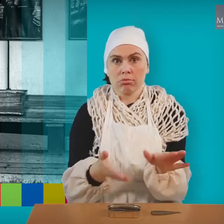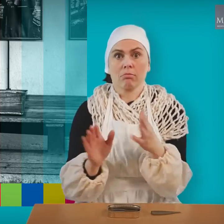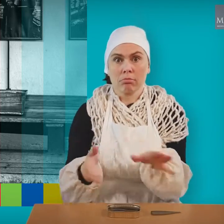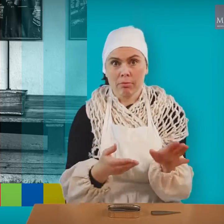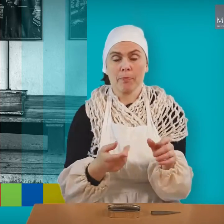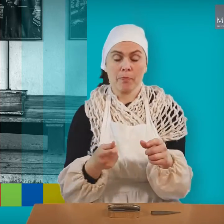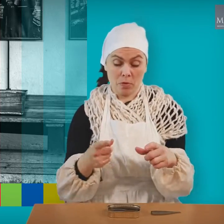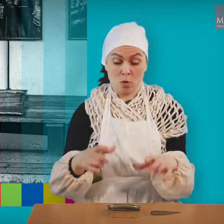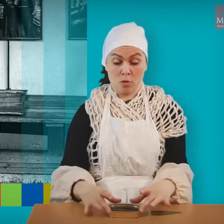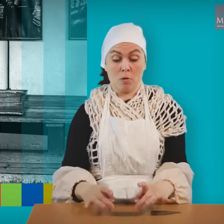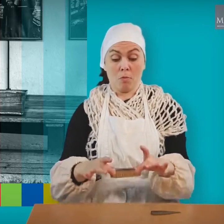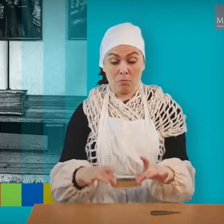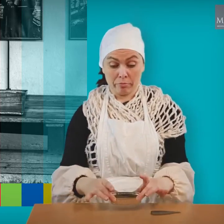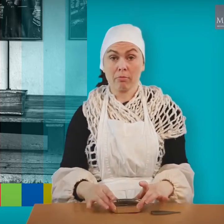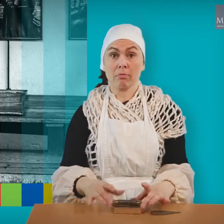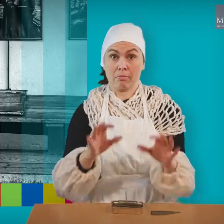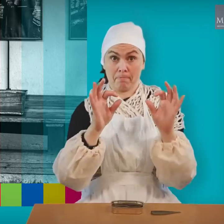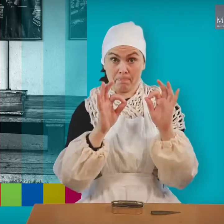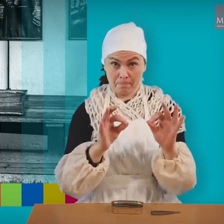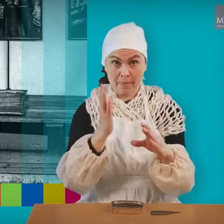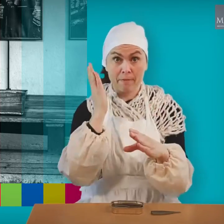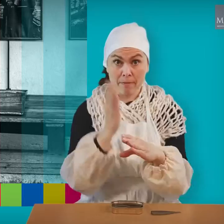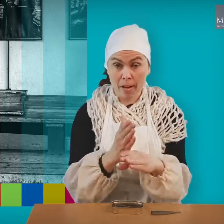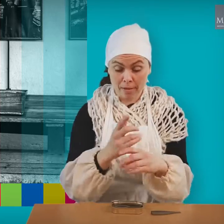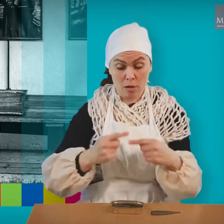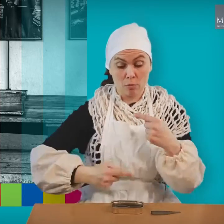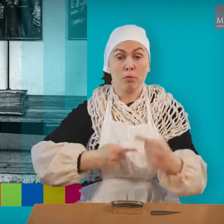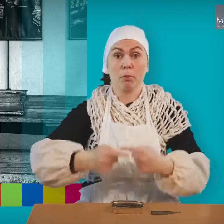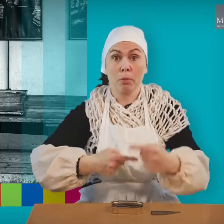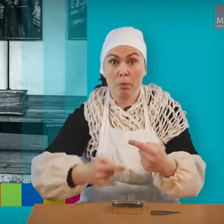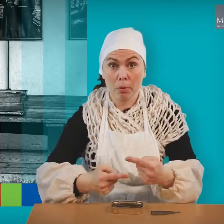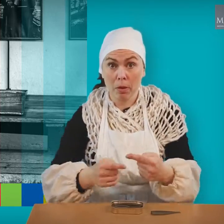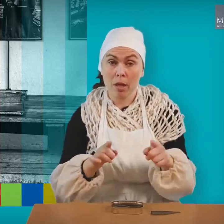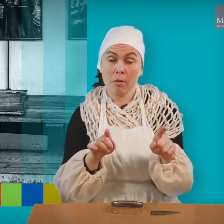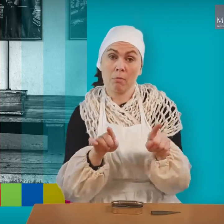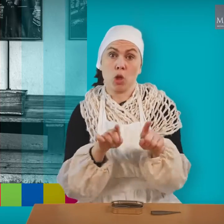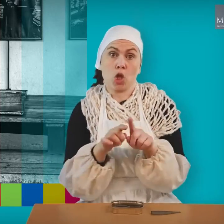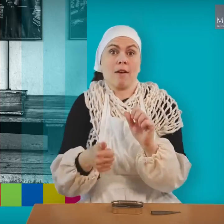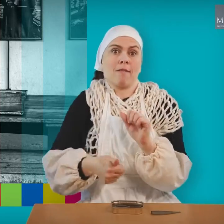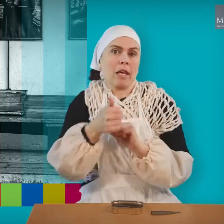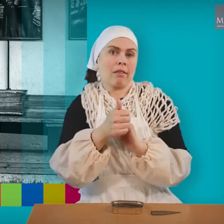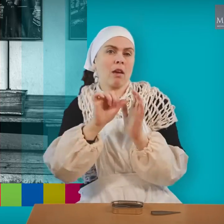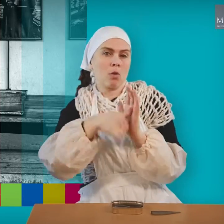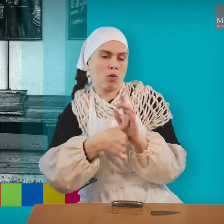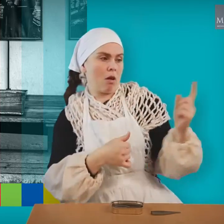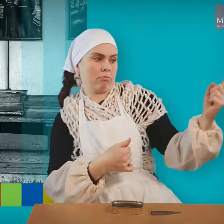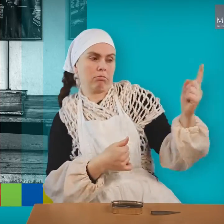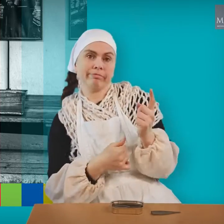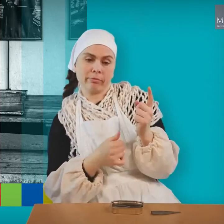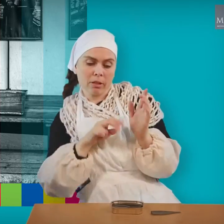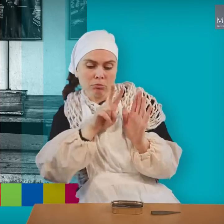Når boksen er ferdiglagt, så er det viktig å få en kontrollør til å komme, og så sjekke